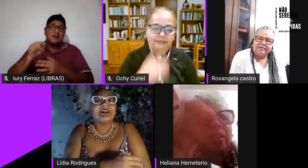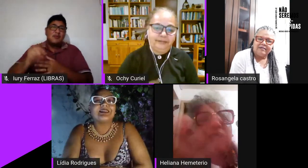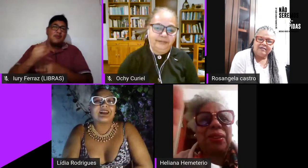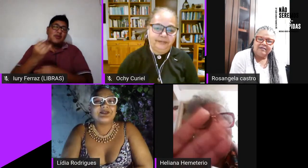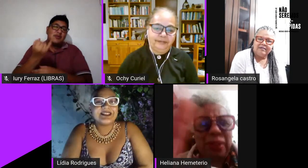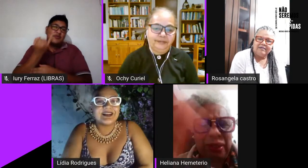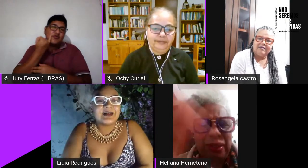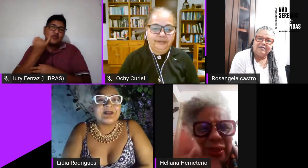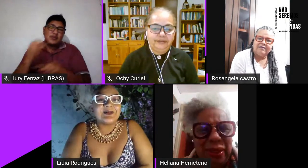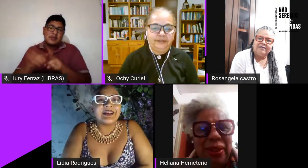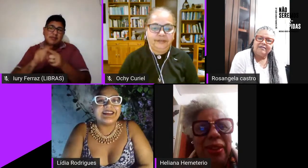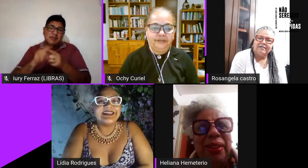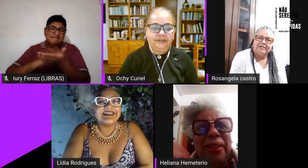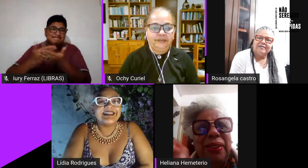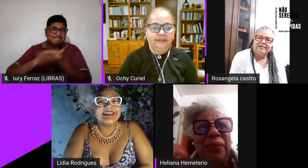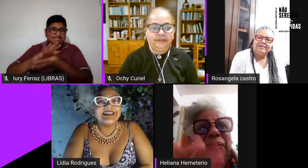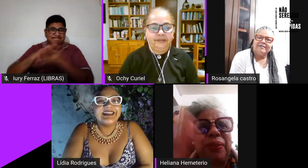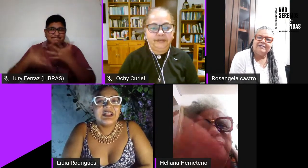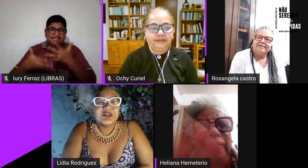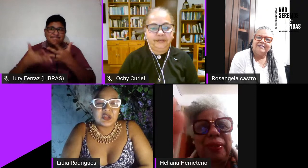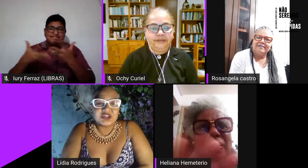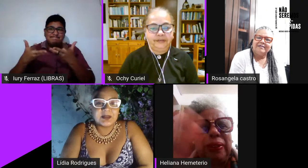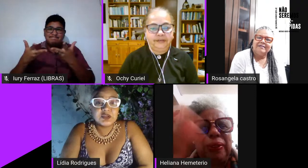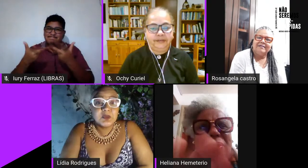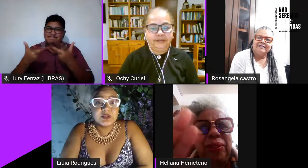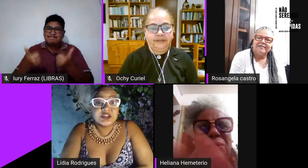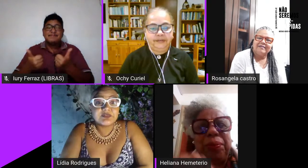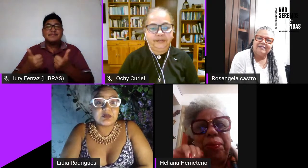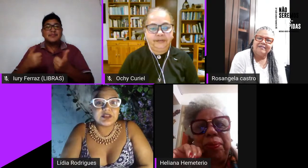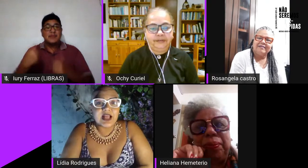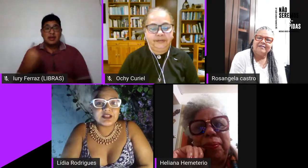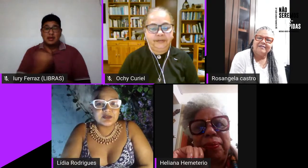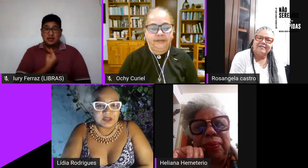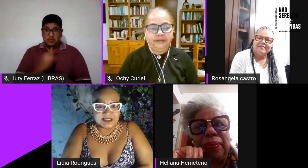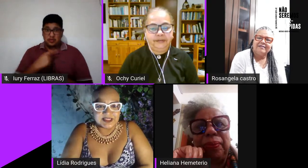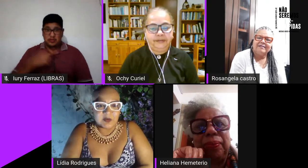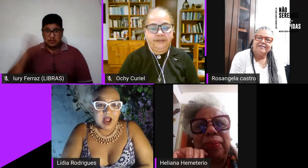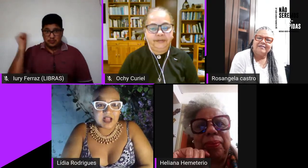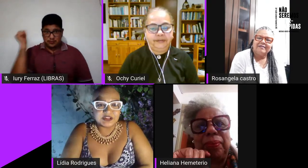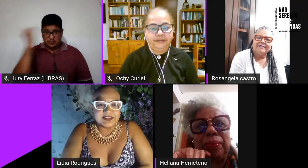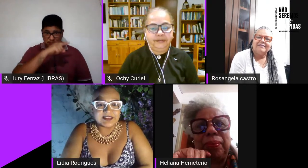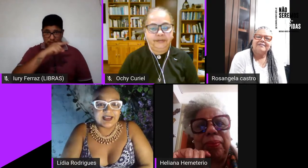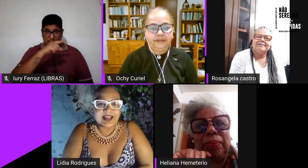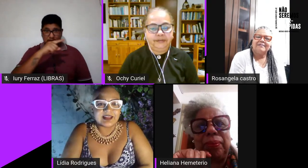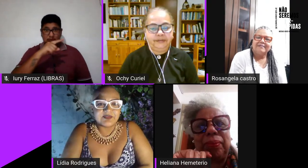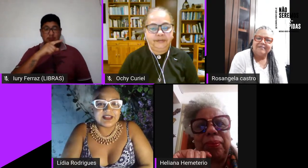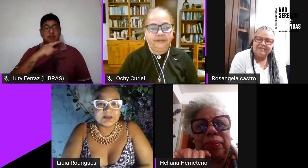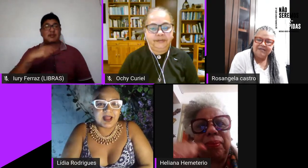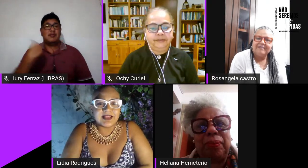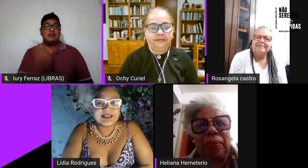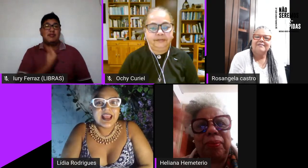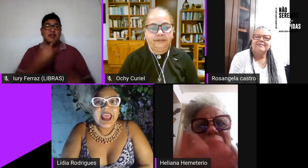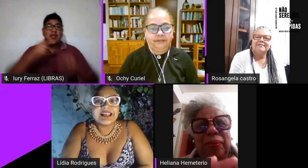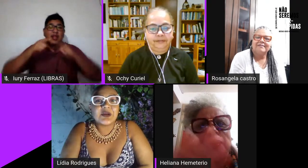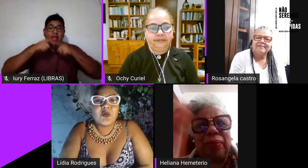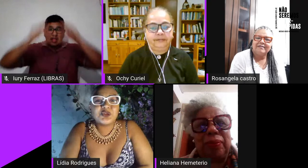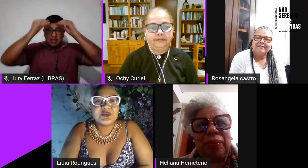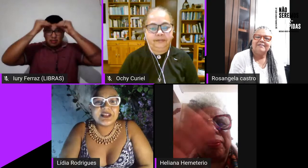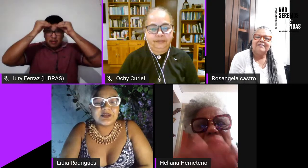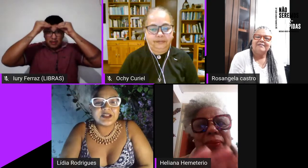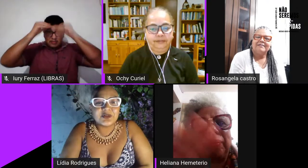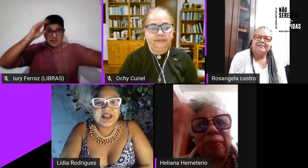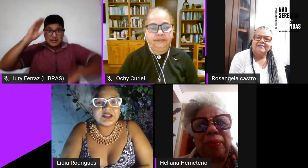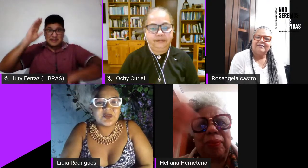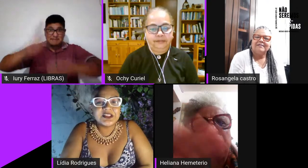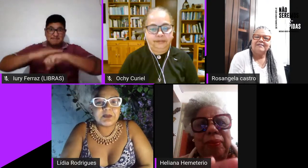Uri pela tradução aí que nós temos muitas dificuldades com nossas linguagens né e cada vez mais essa